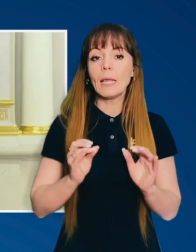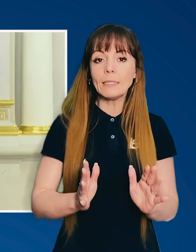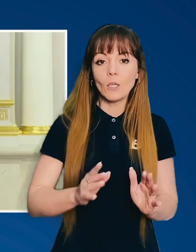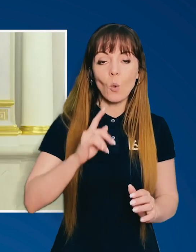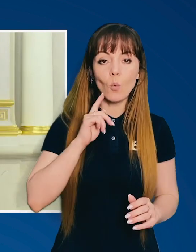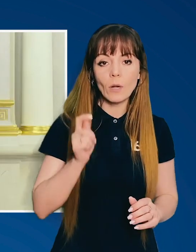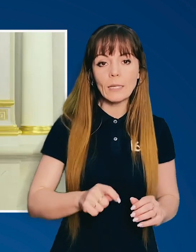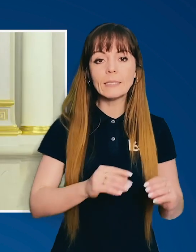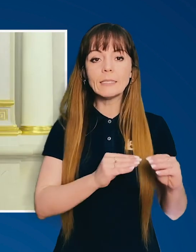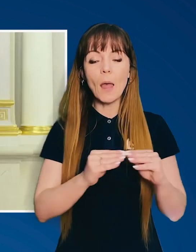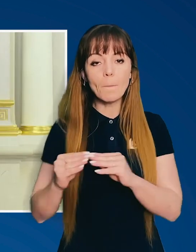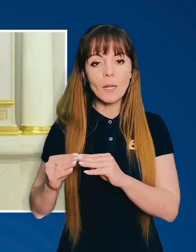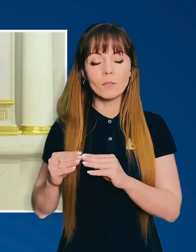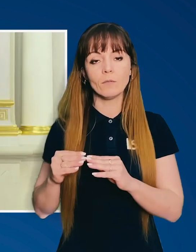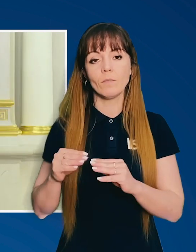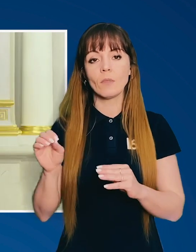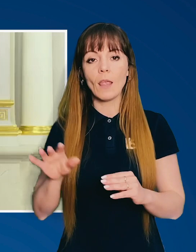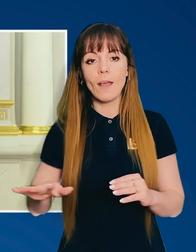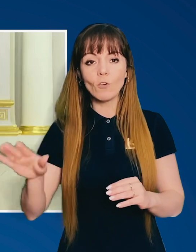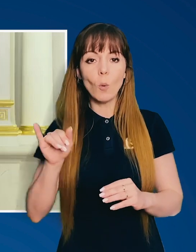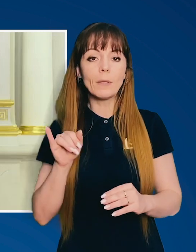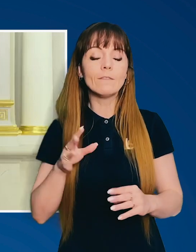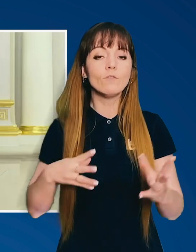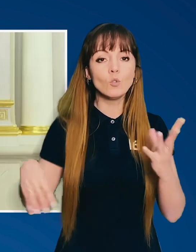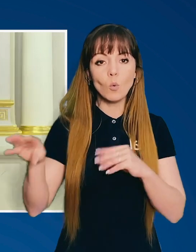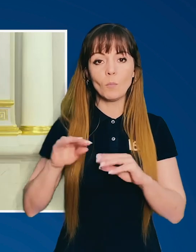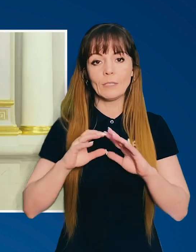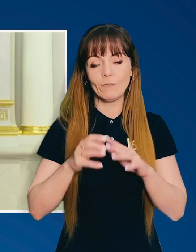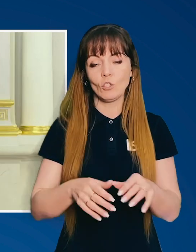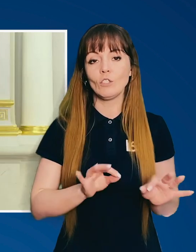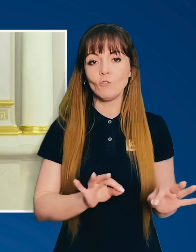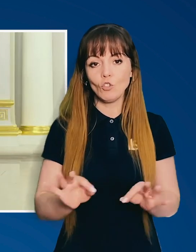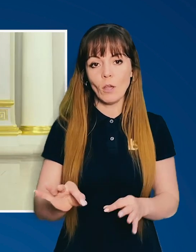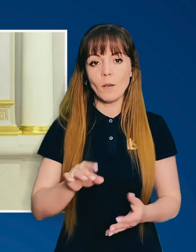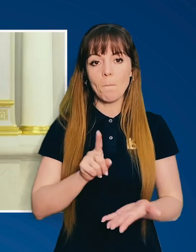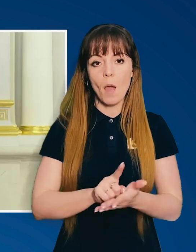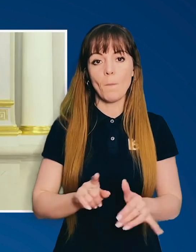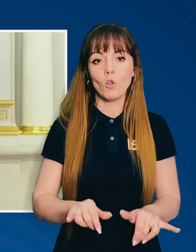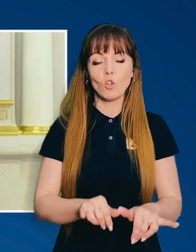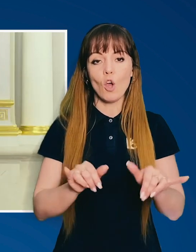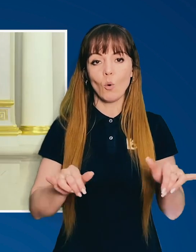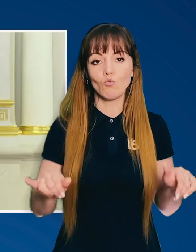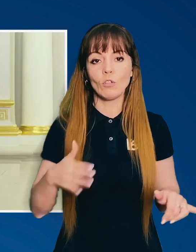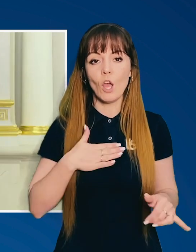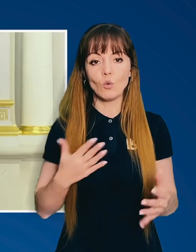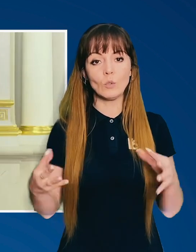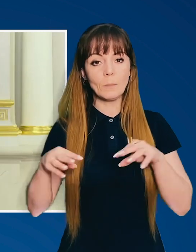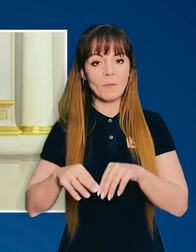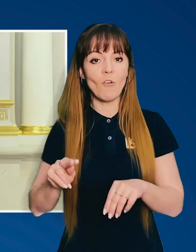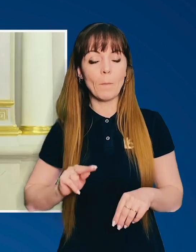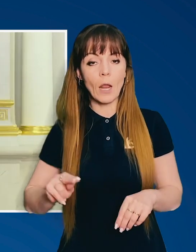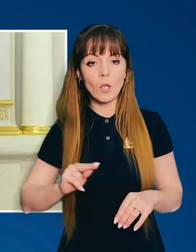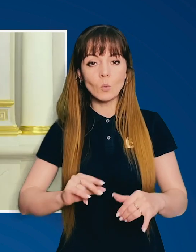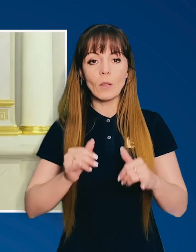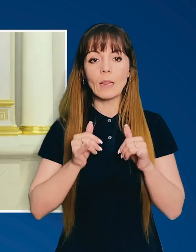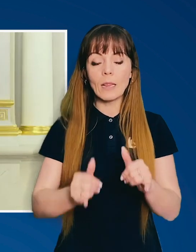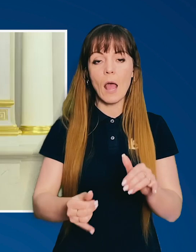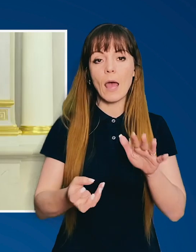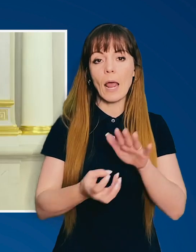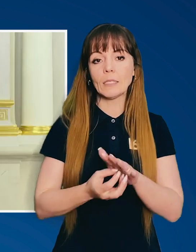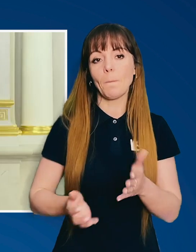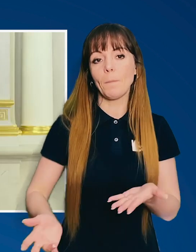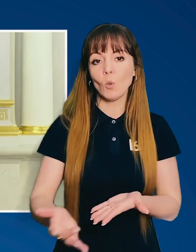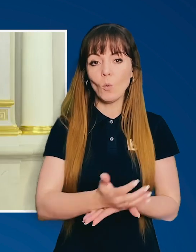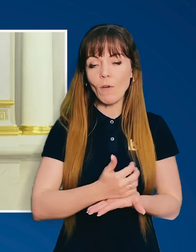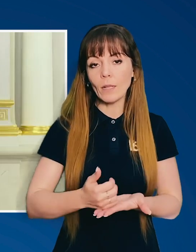дати стабільність не тільки Україні, стабільність Європі і всьому світу. Звичайно, маємо нарощувати нашу співпрацю